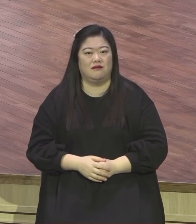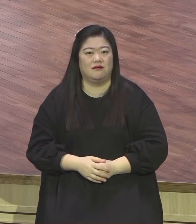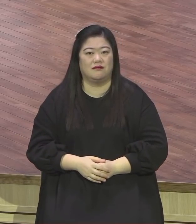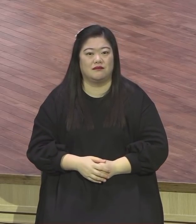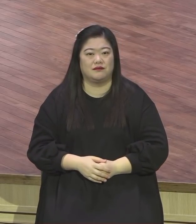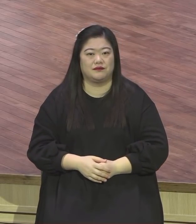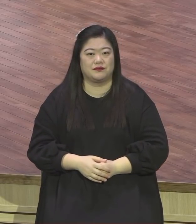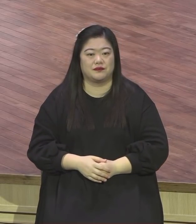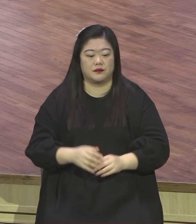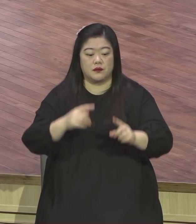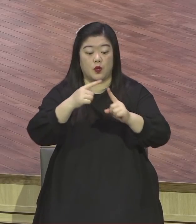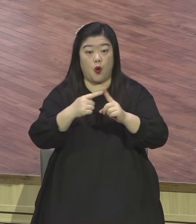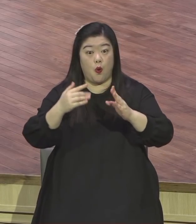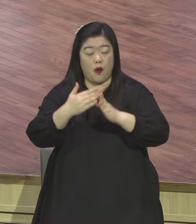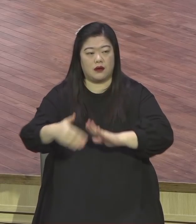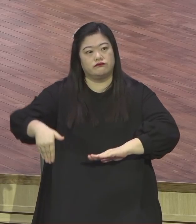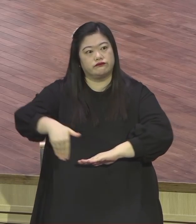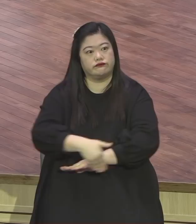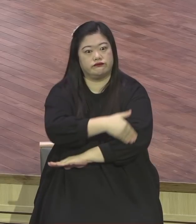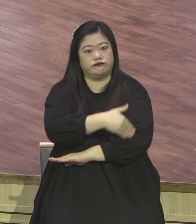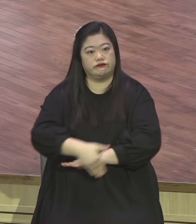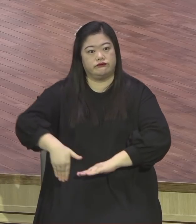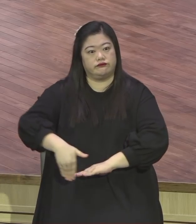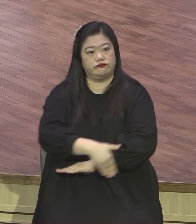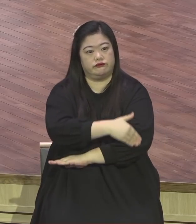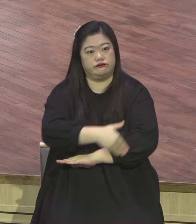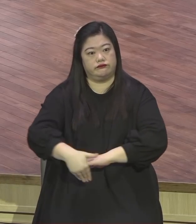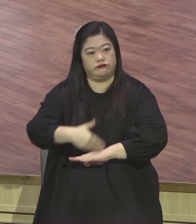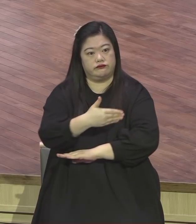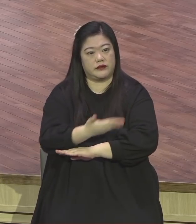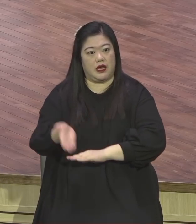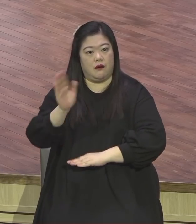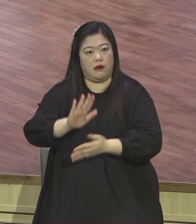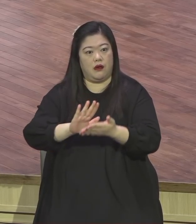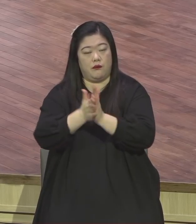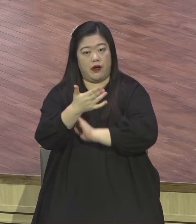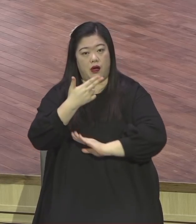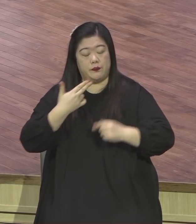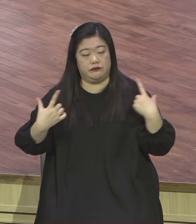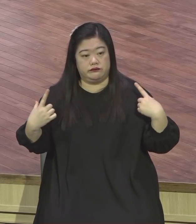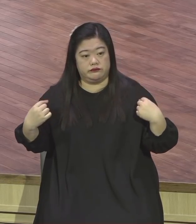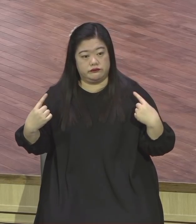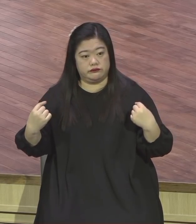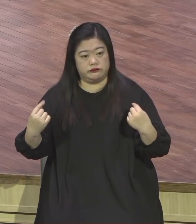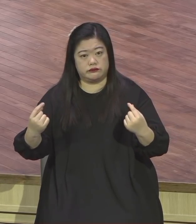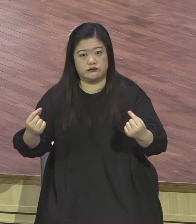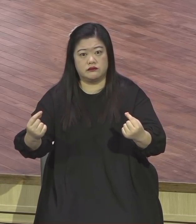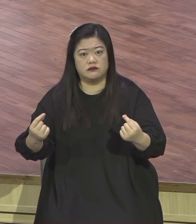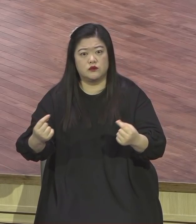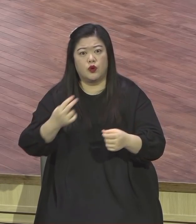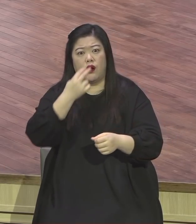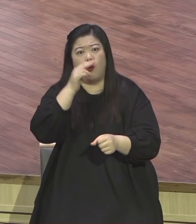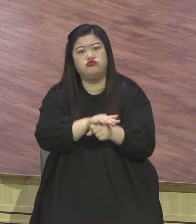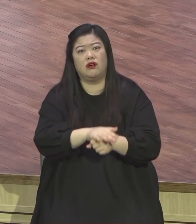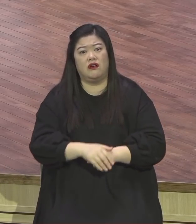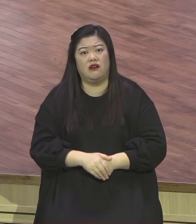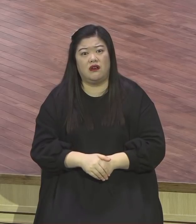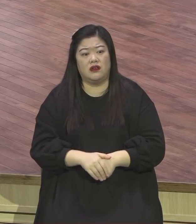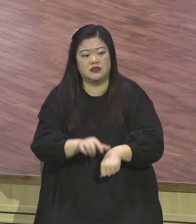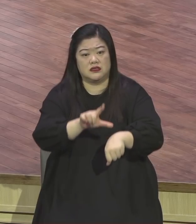은혜받아 변화되지 못하는 것만큼 억울한 것이 없다고 시간도려 물질도려 인생을